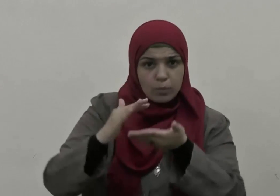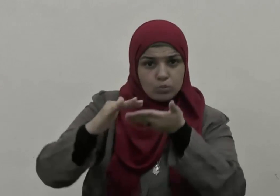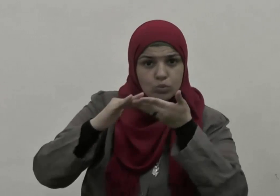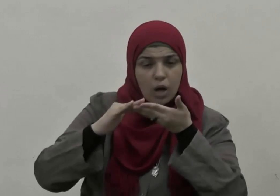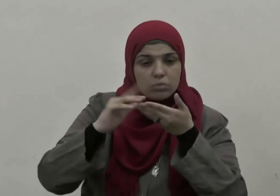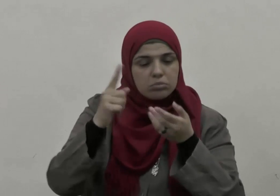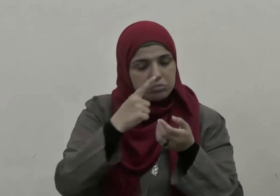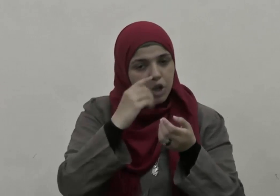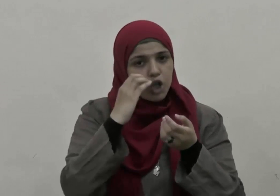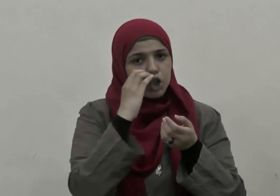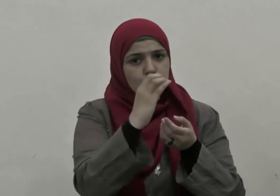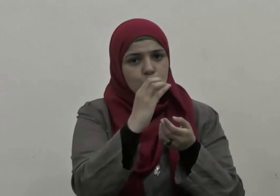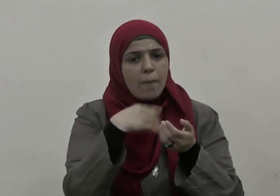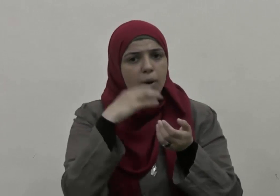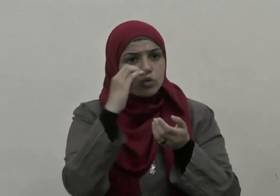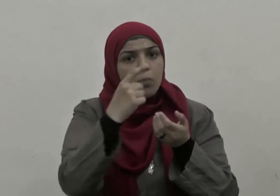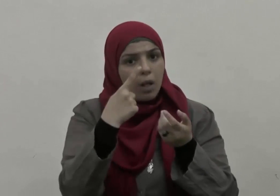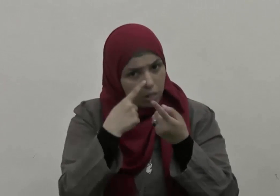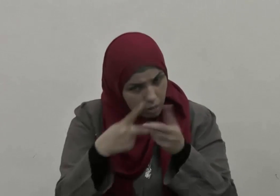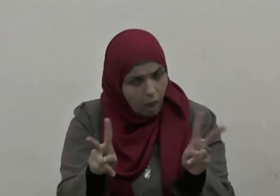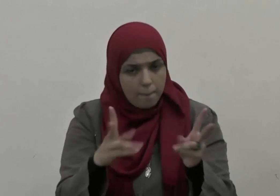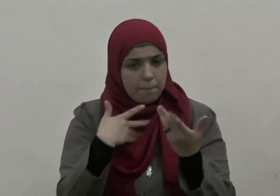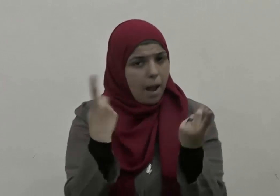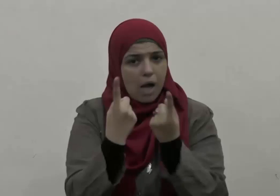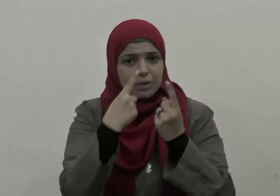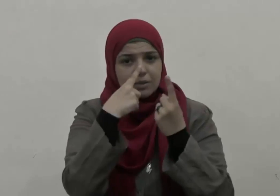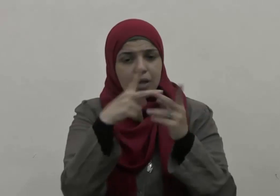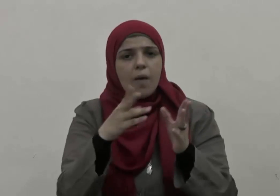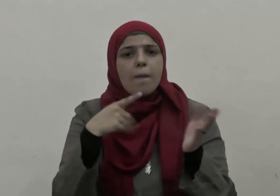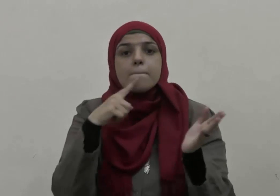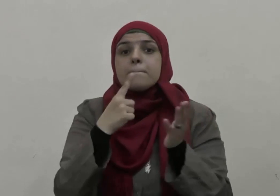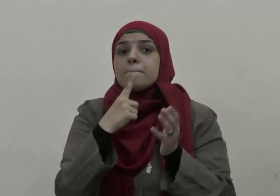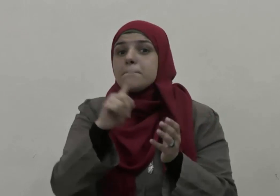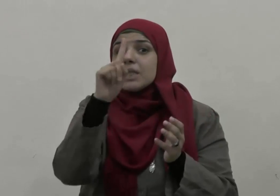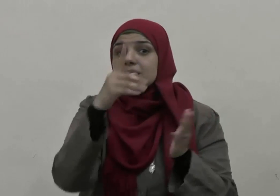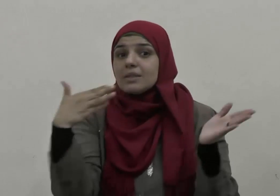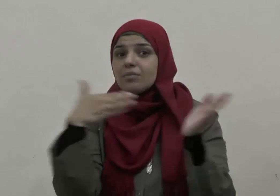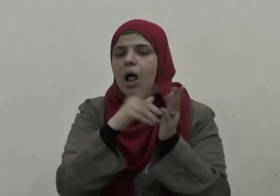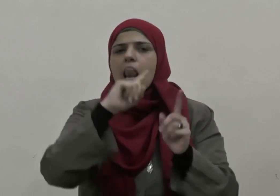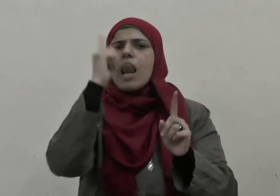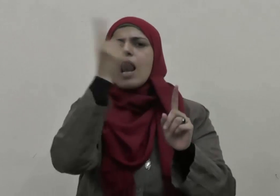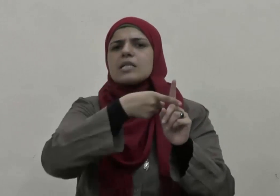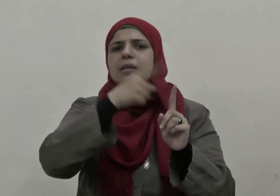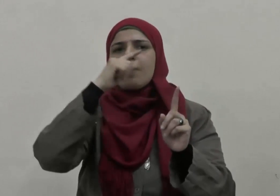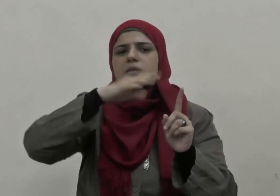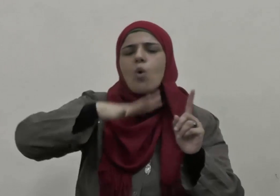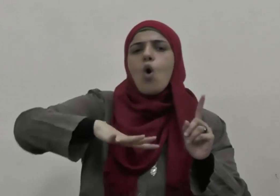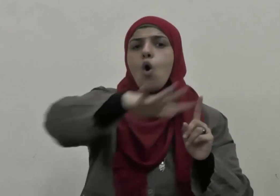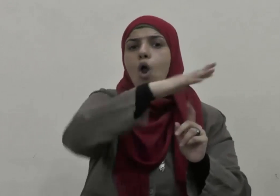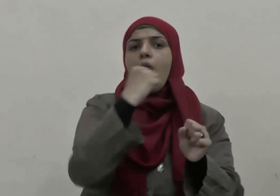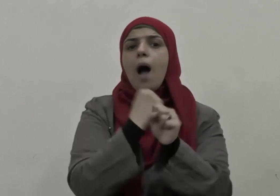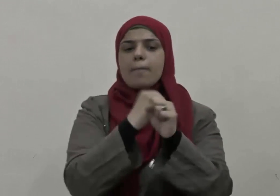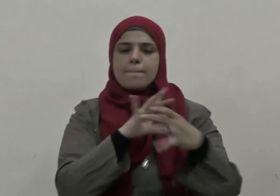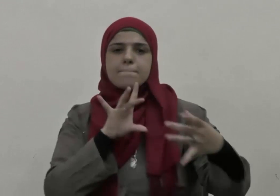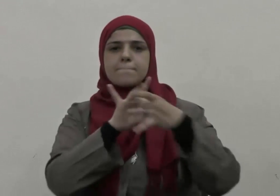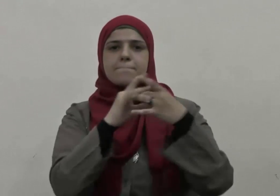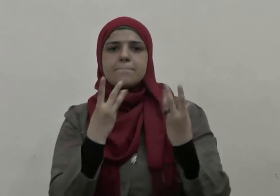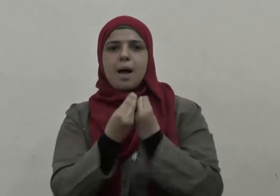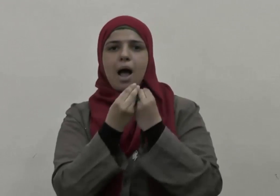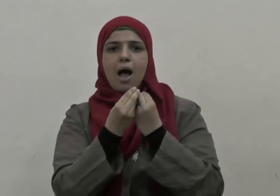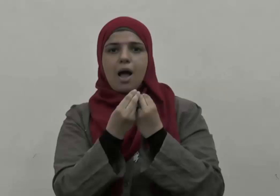فأجابهم لما طلبوا ولكنه ألزمهم أن يتعاونوا معه